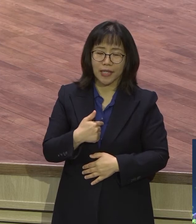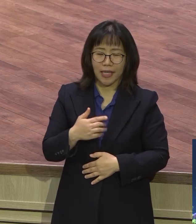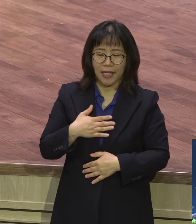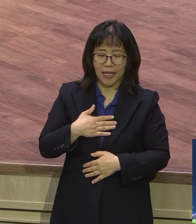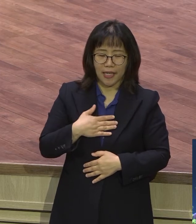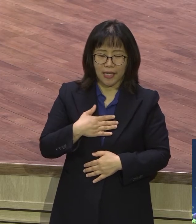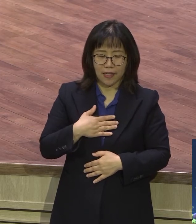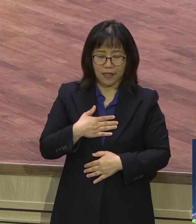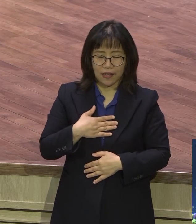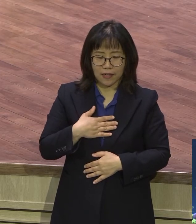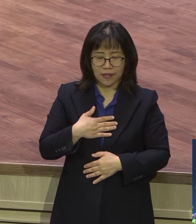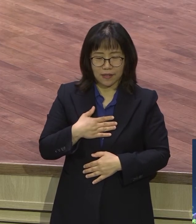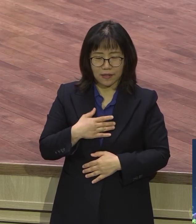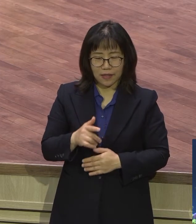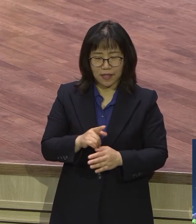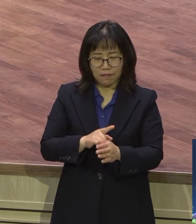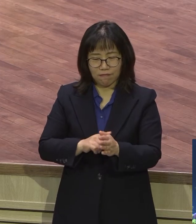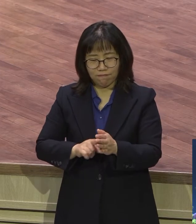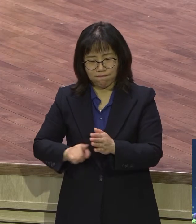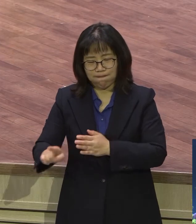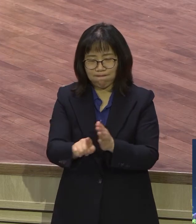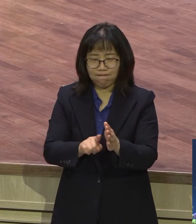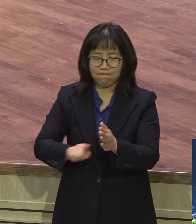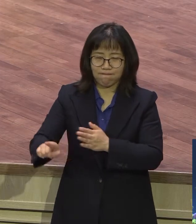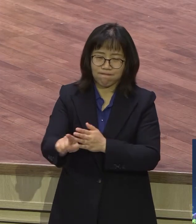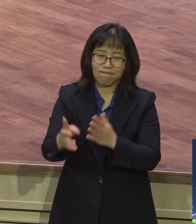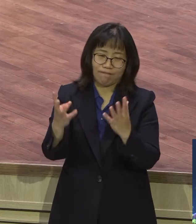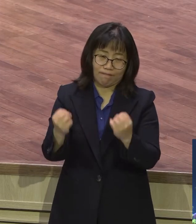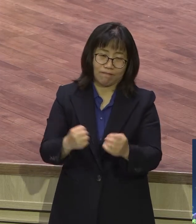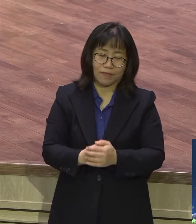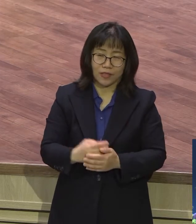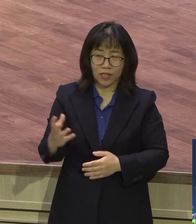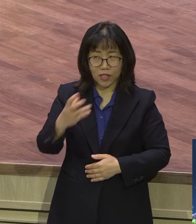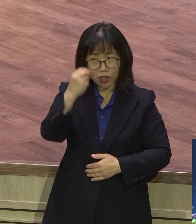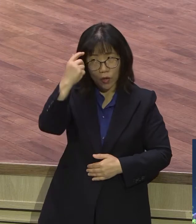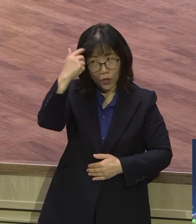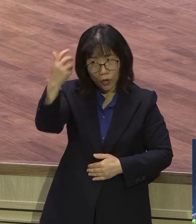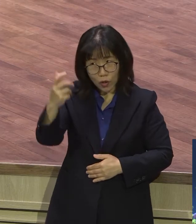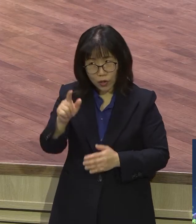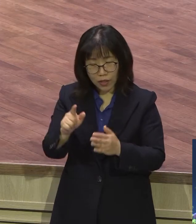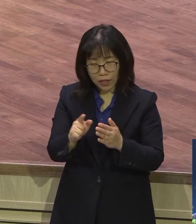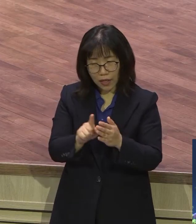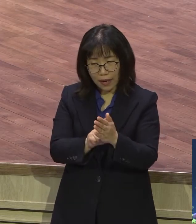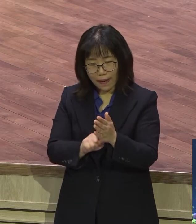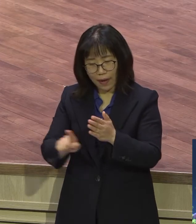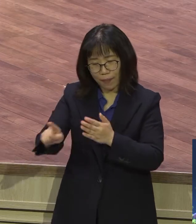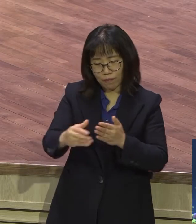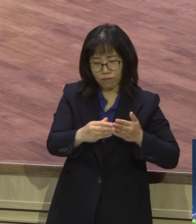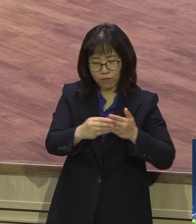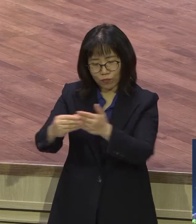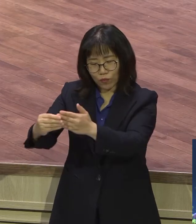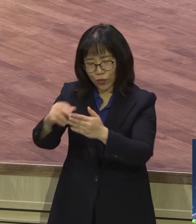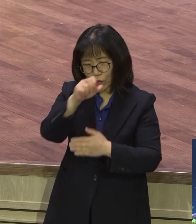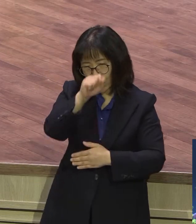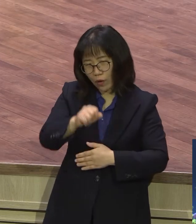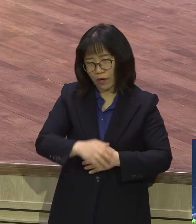끌려가야 되는데 성령이 주인 돼서 끌려가는 삶을 돌아보면 내가 어떻게 그렇게